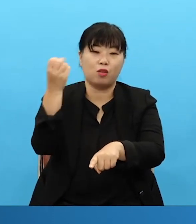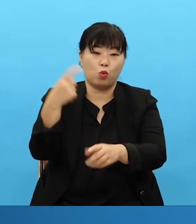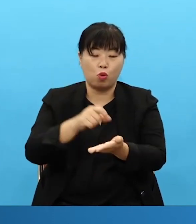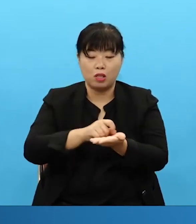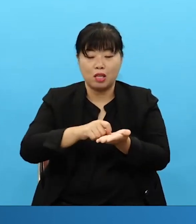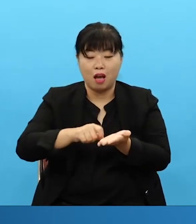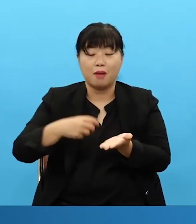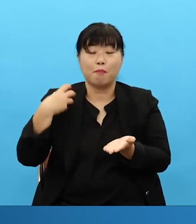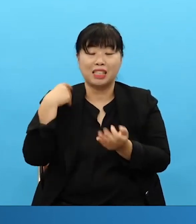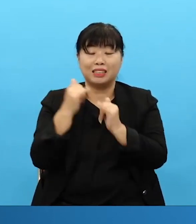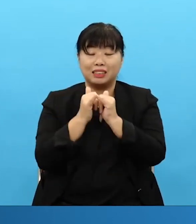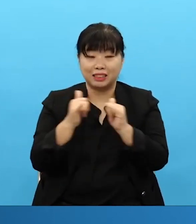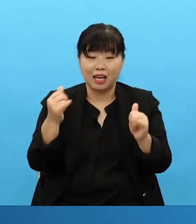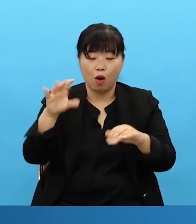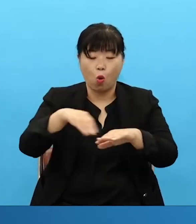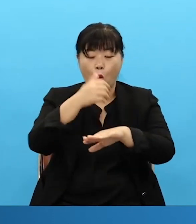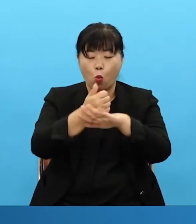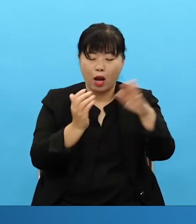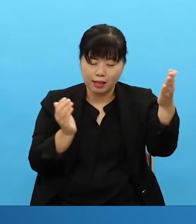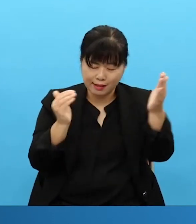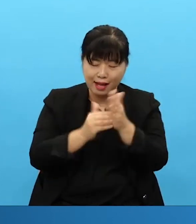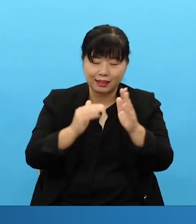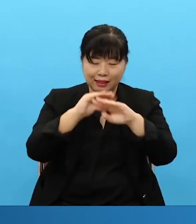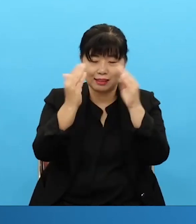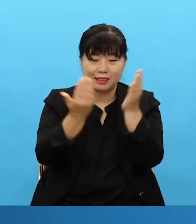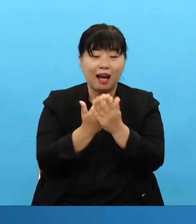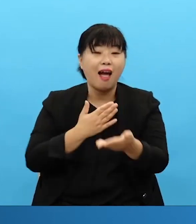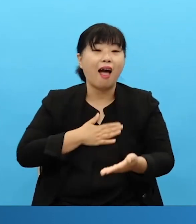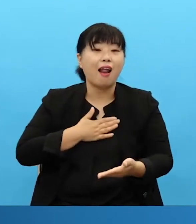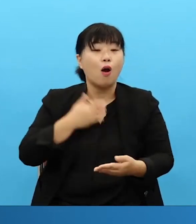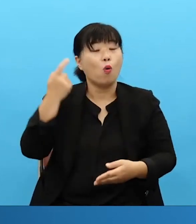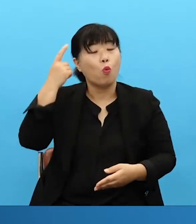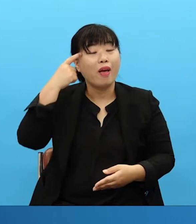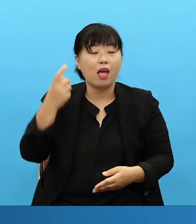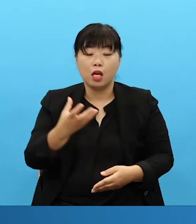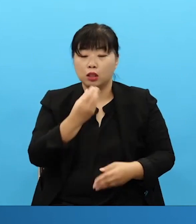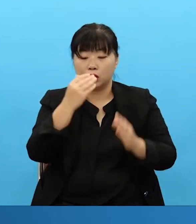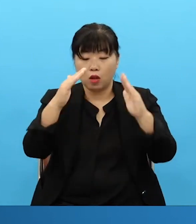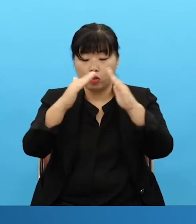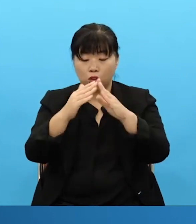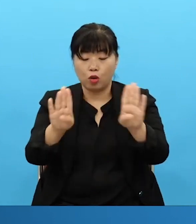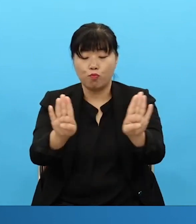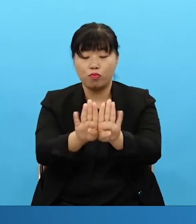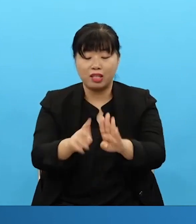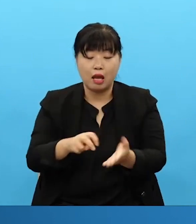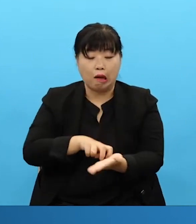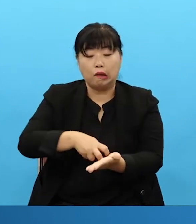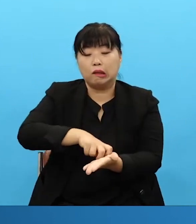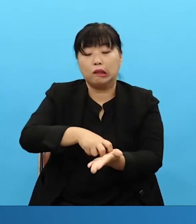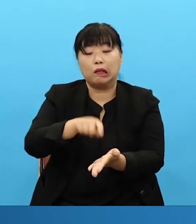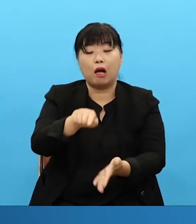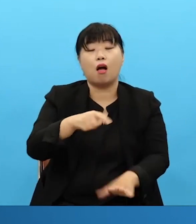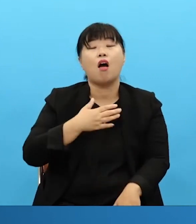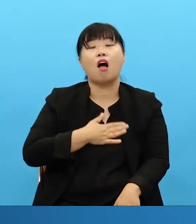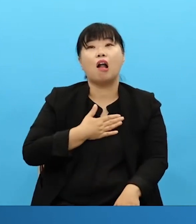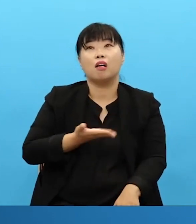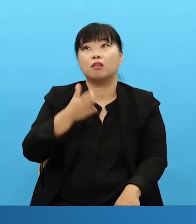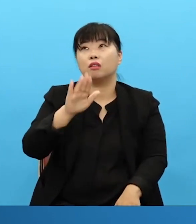심지어 왕도 압니다. even the king knew about him because they were always seeing him on their way in and out but they raised